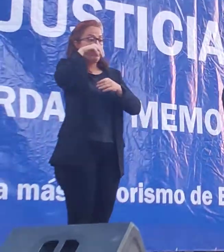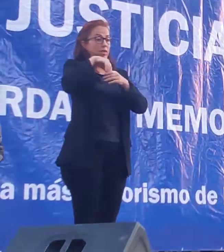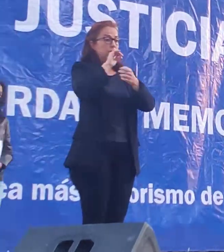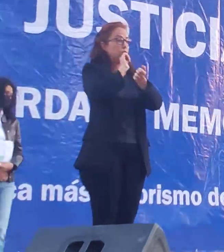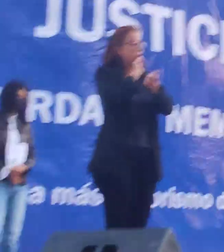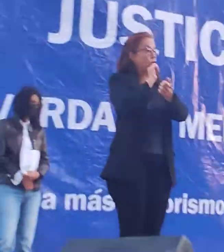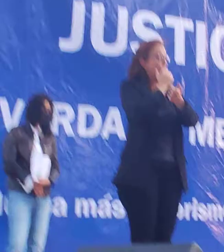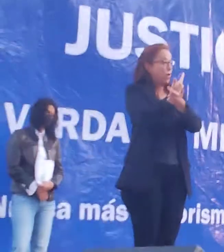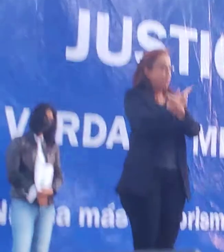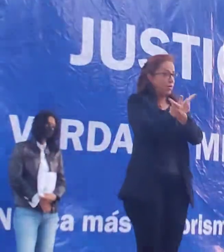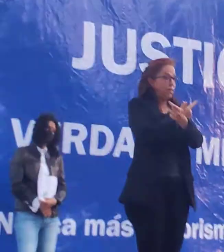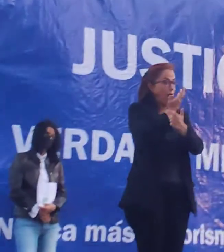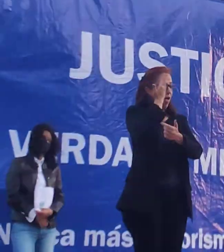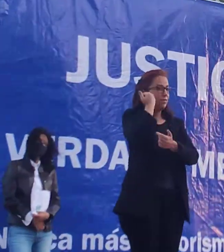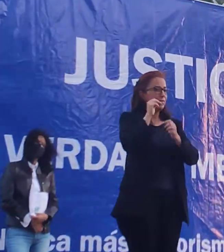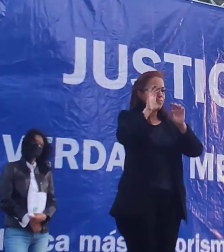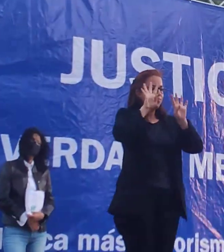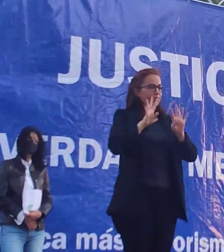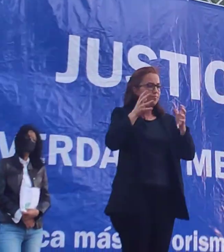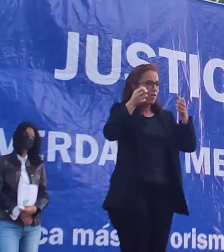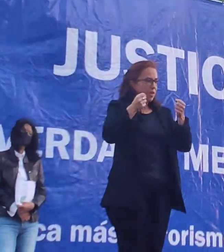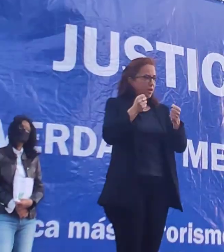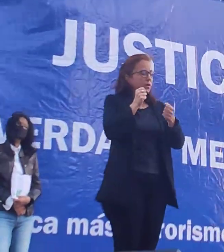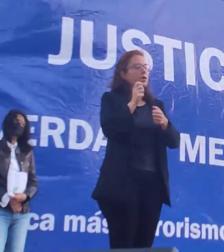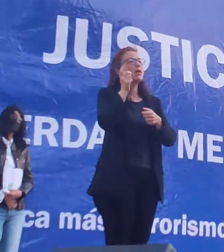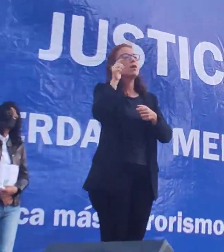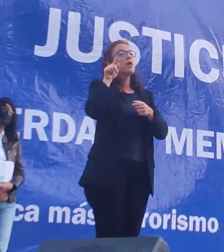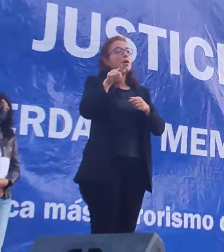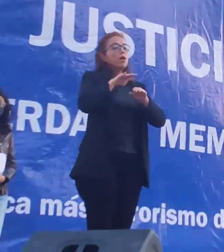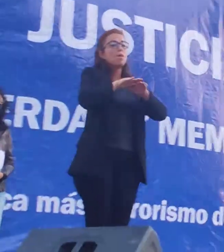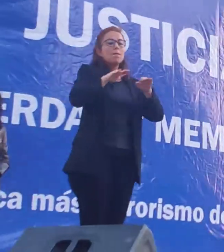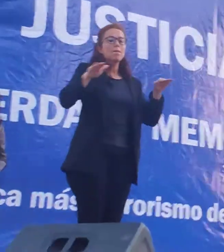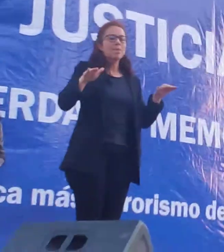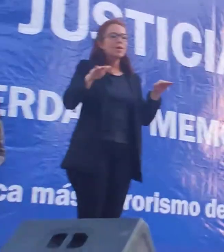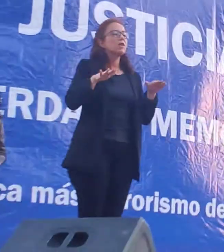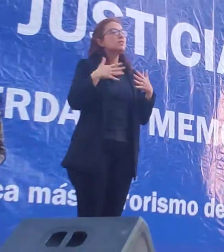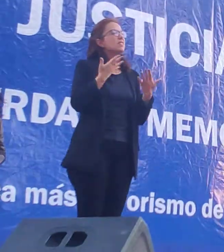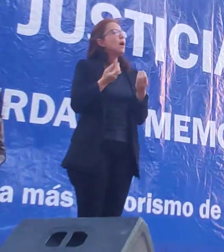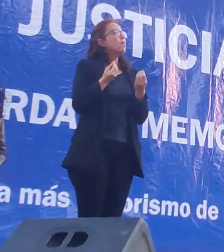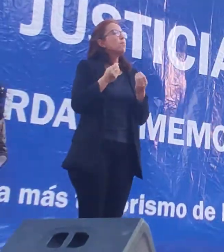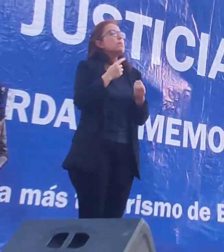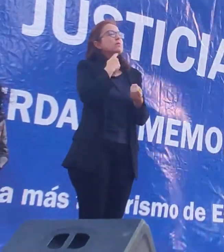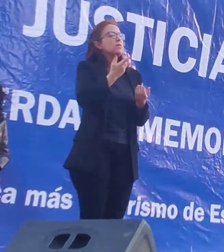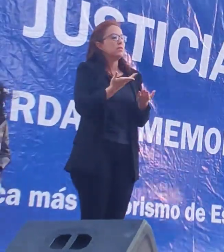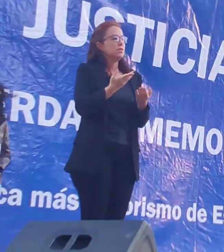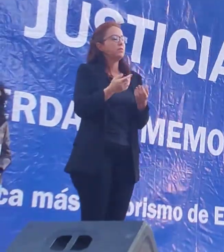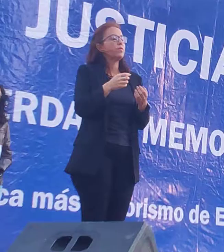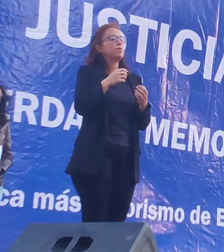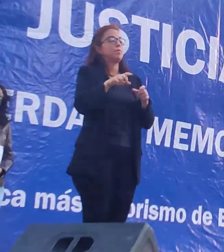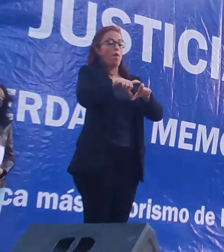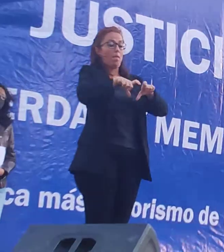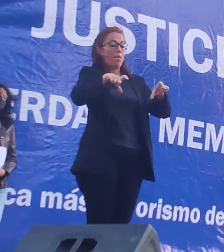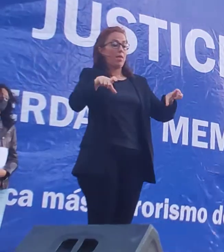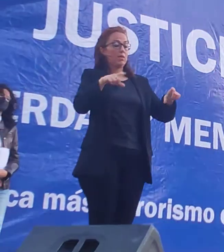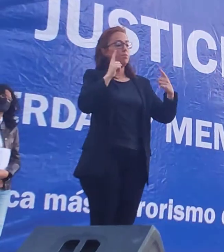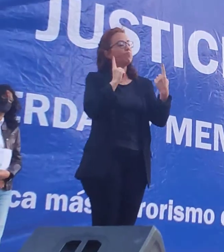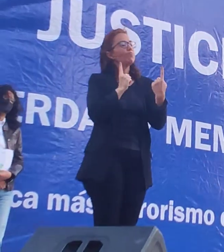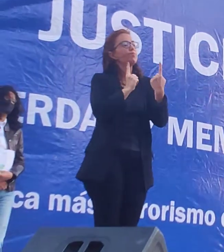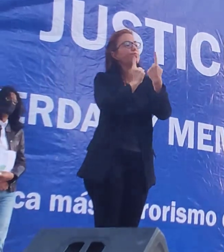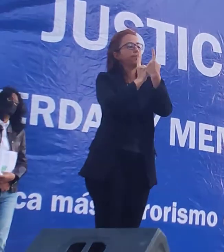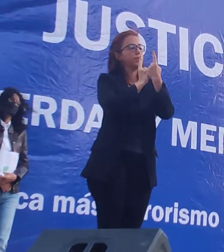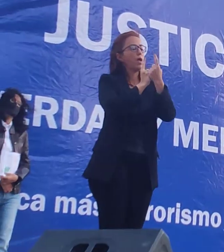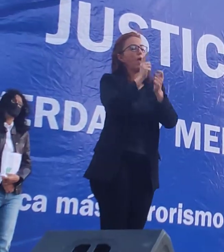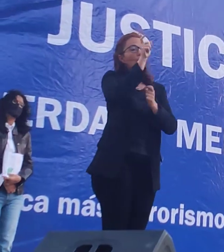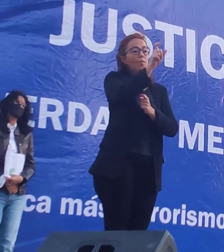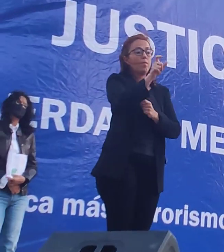de Punta Carretas y era un elemento que justamente posibilitaba el encuentro. Posibilitaba el encuentro